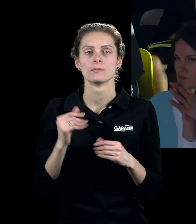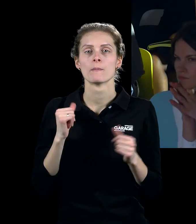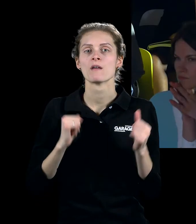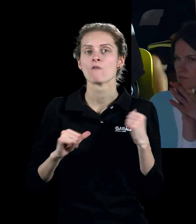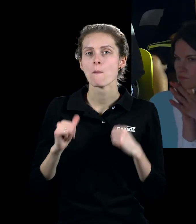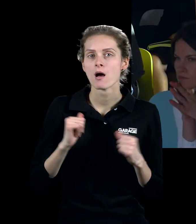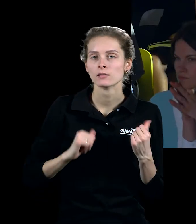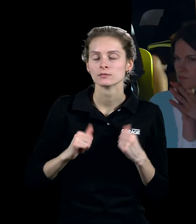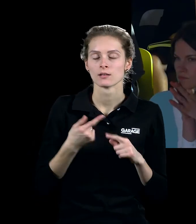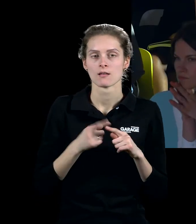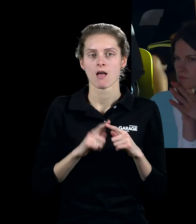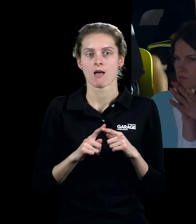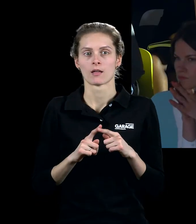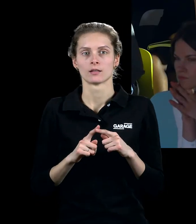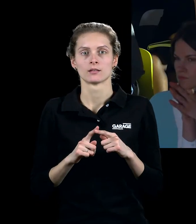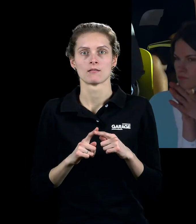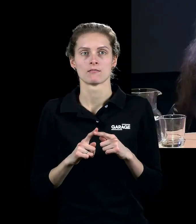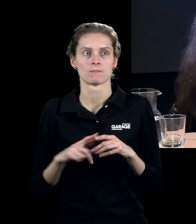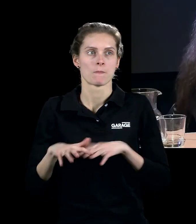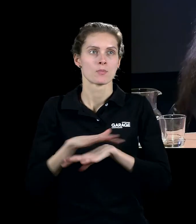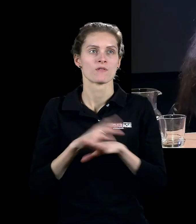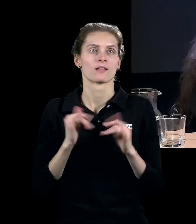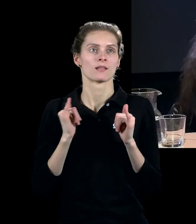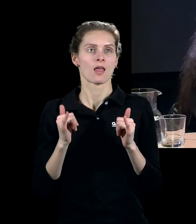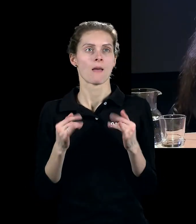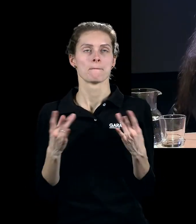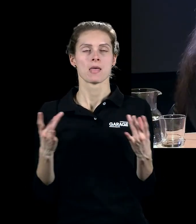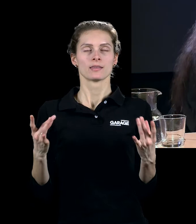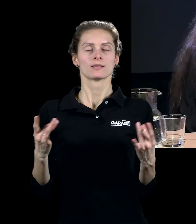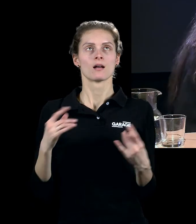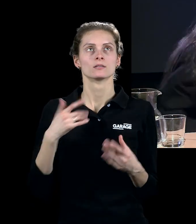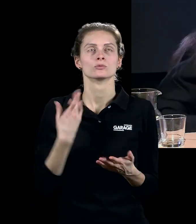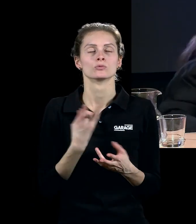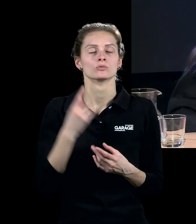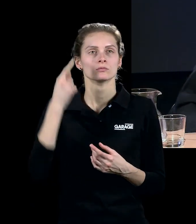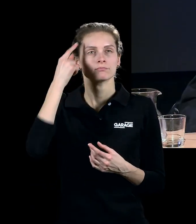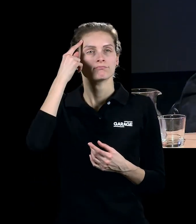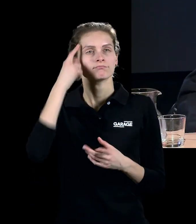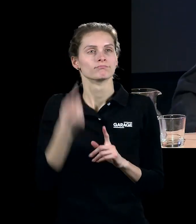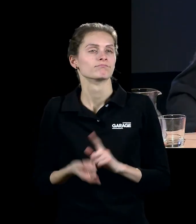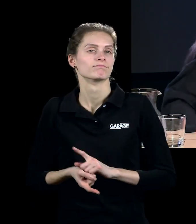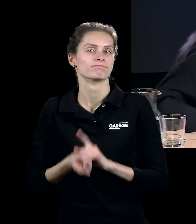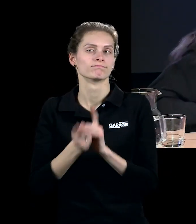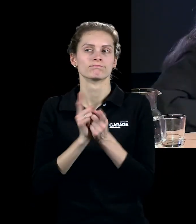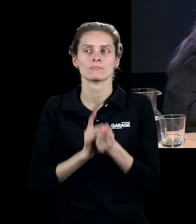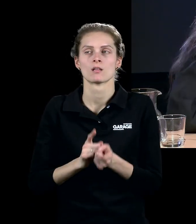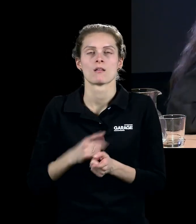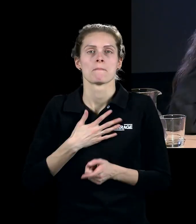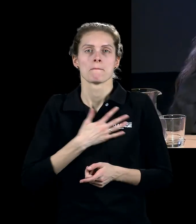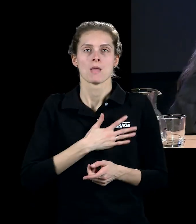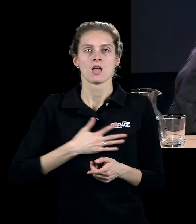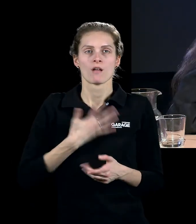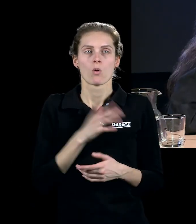пространство медитации, это пространство, в котором ты должен как-то изменить сознание, уйти в другое измерение, то есть пережить некий экспириенс,